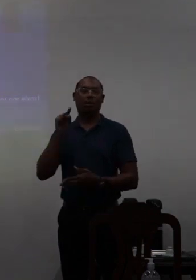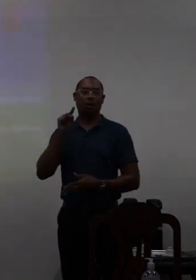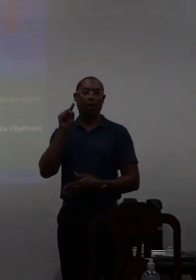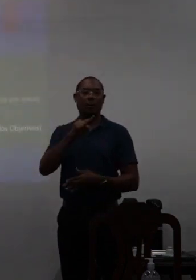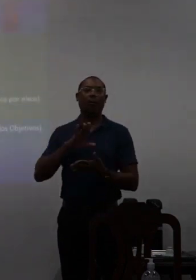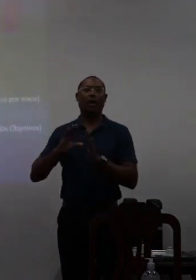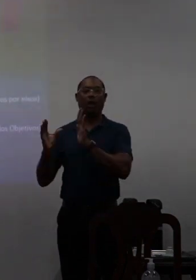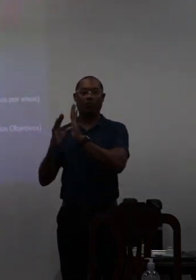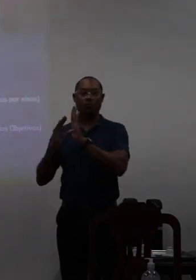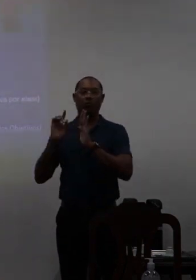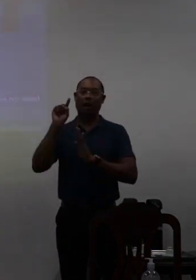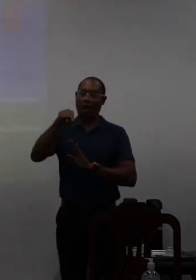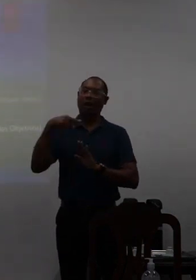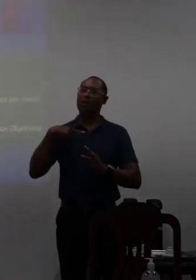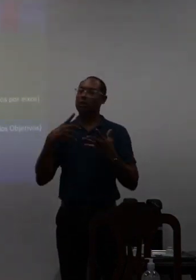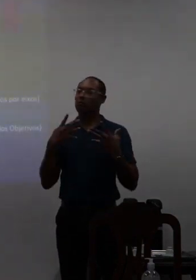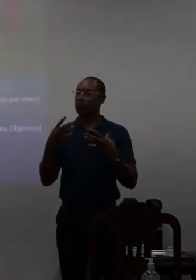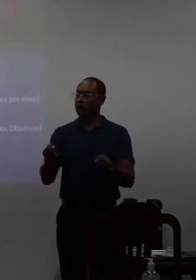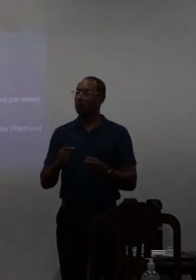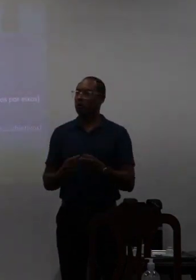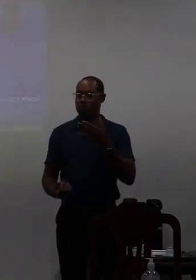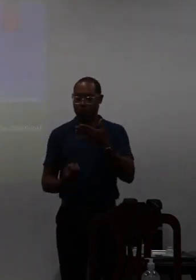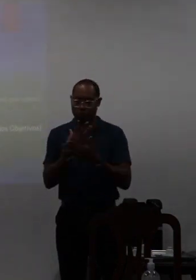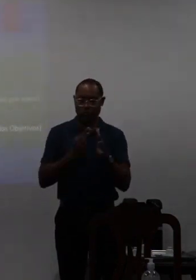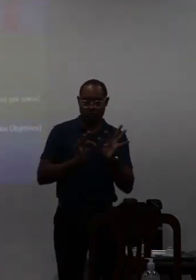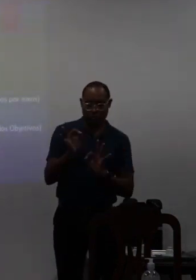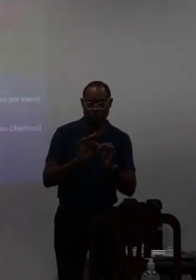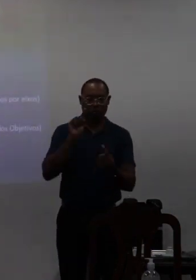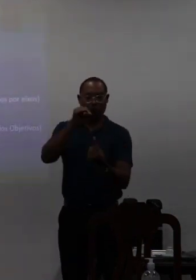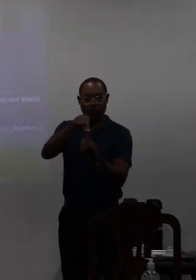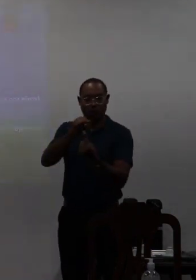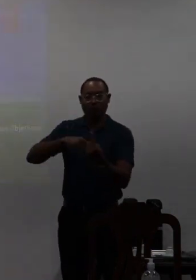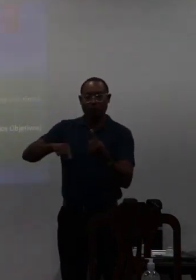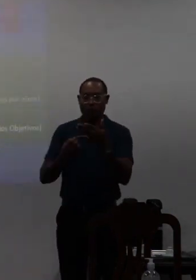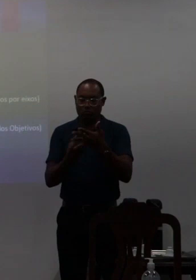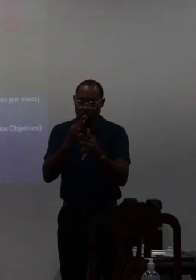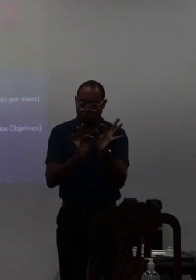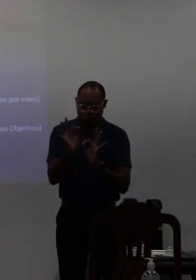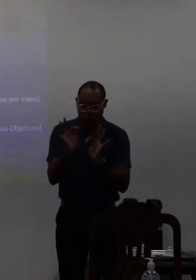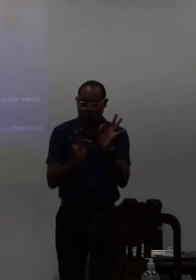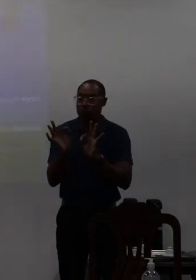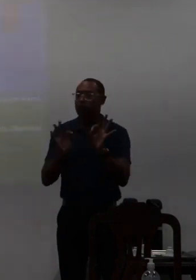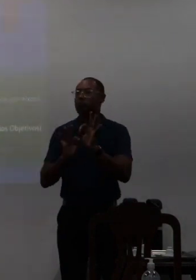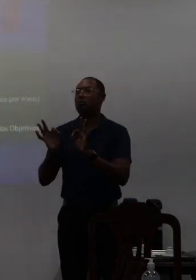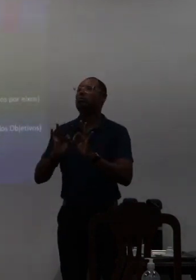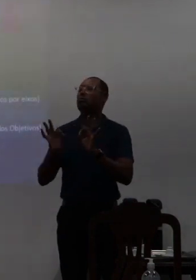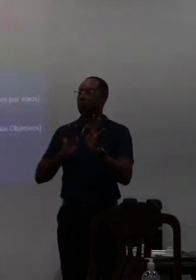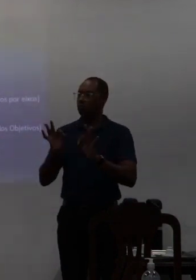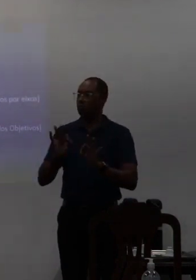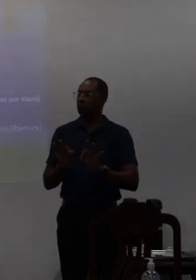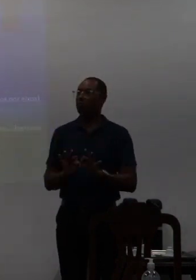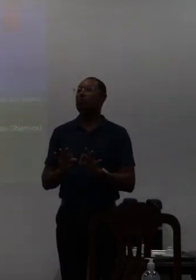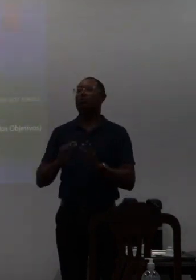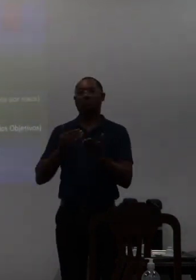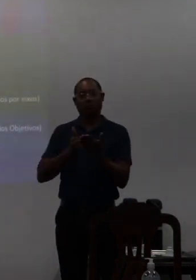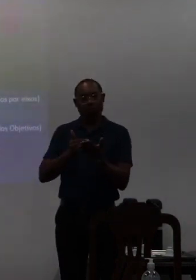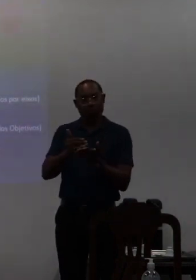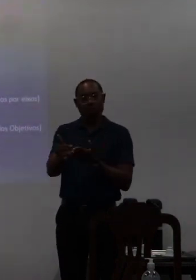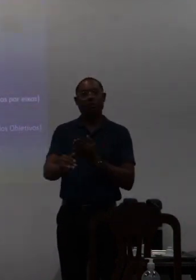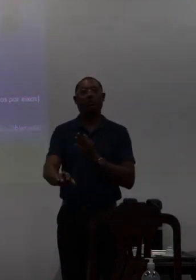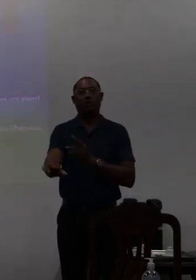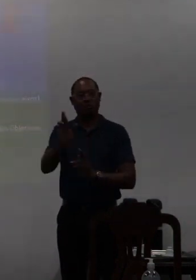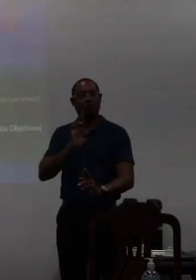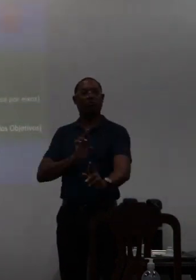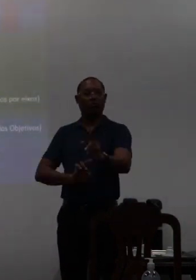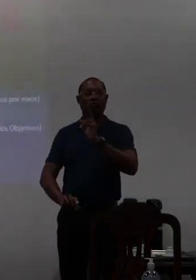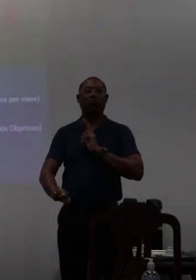pela comunidade então o nós construímos os objetivos que nós construímos foram a partir dessas